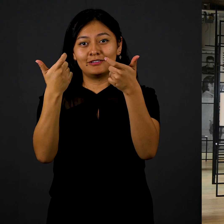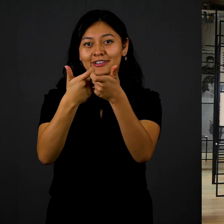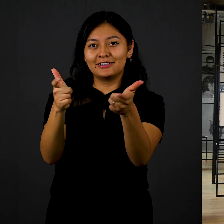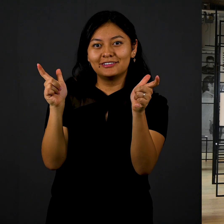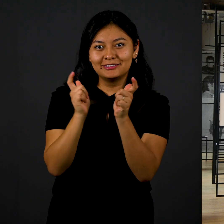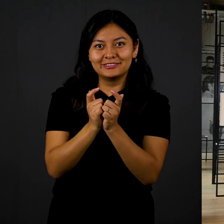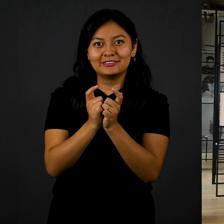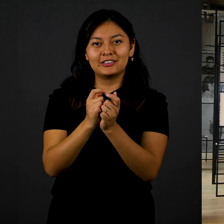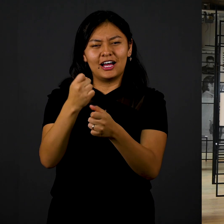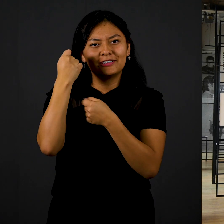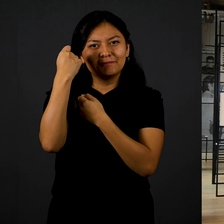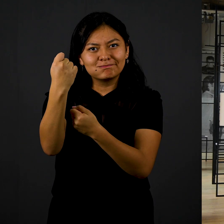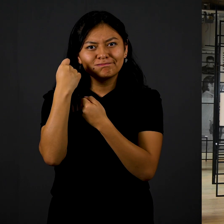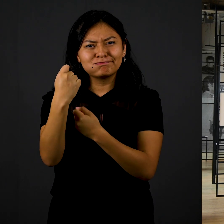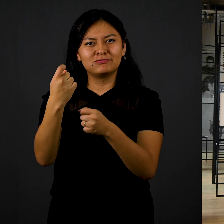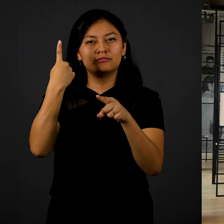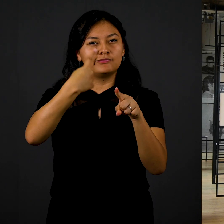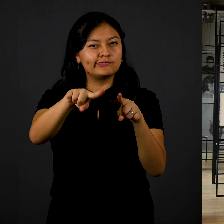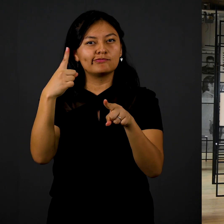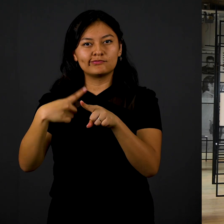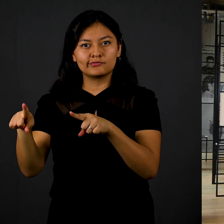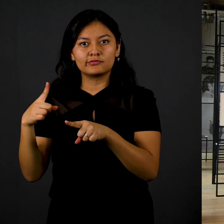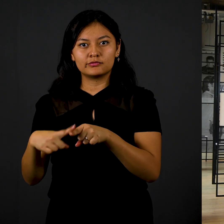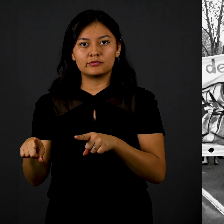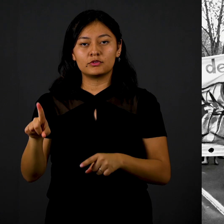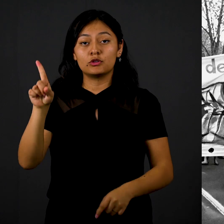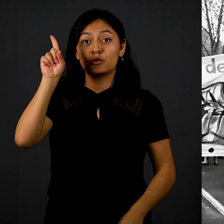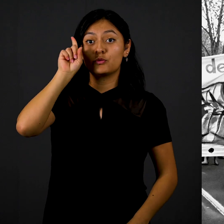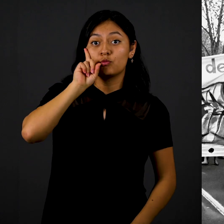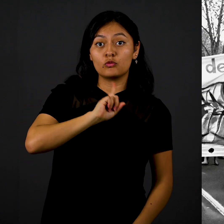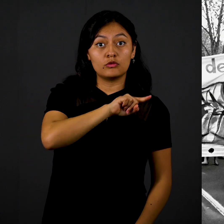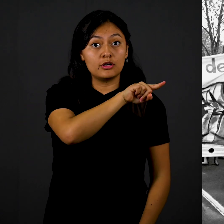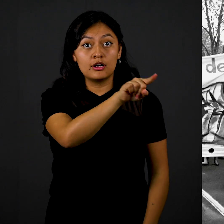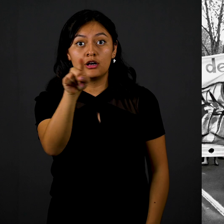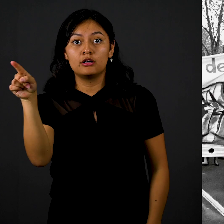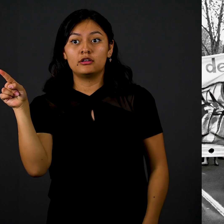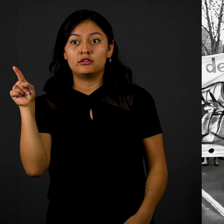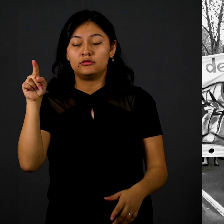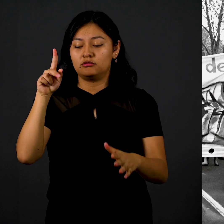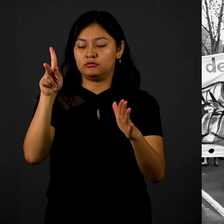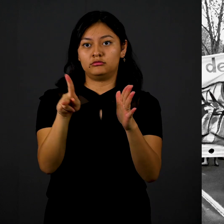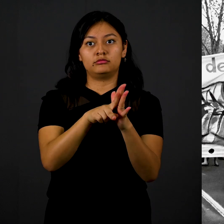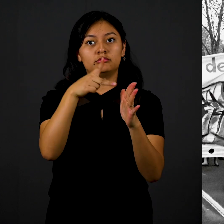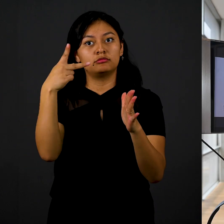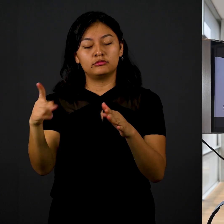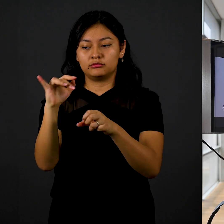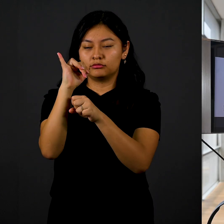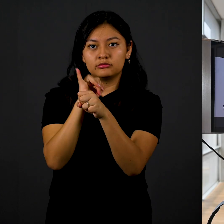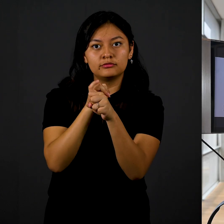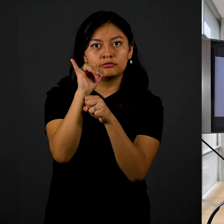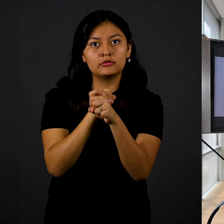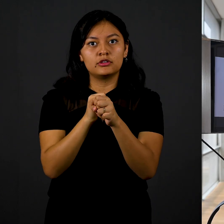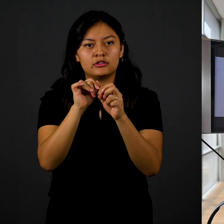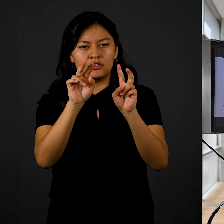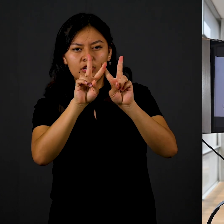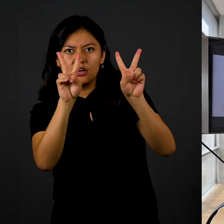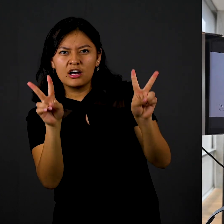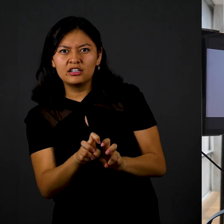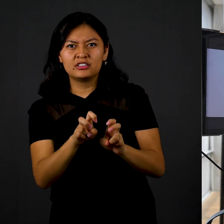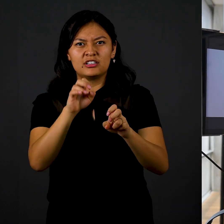participación en las luchas sociales. Periodistas, activistas, escritoras, artistas, todas